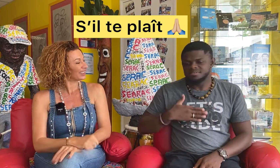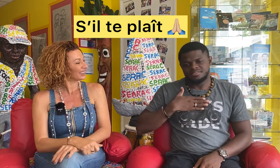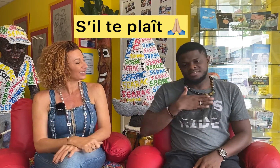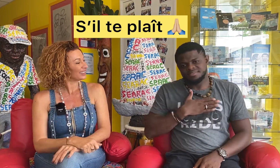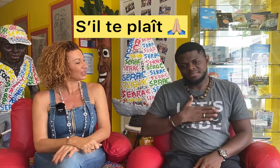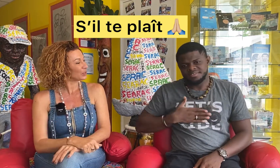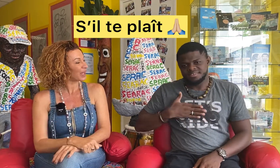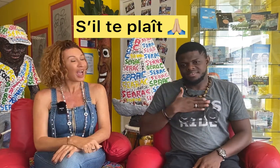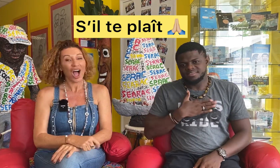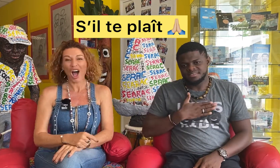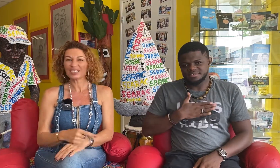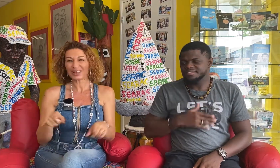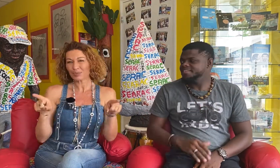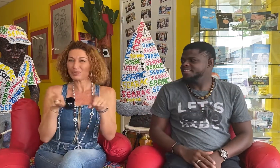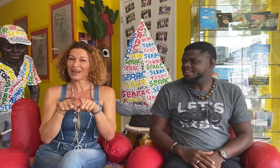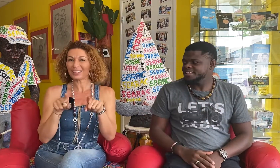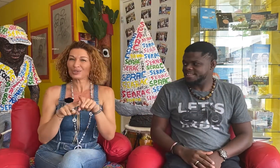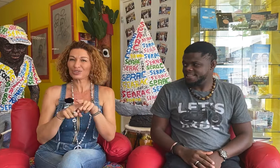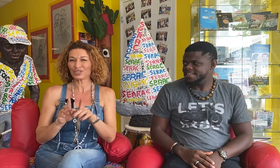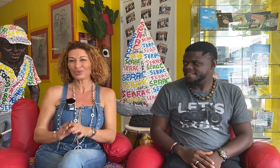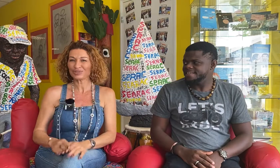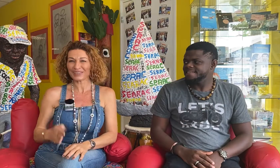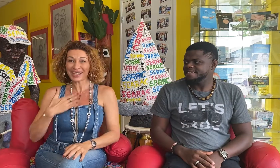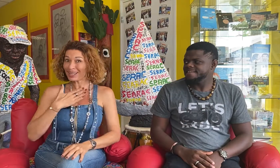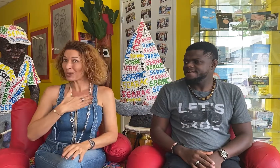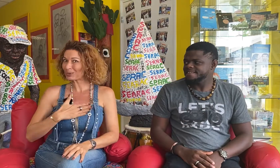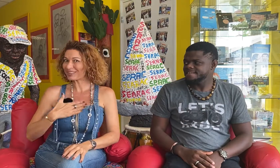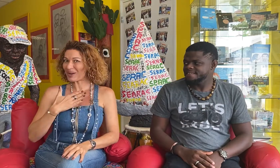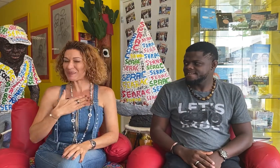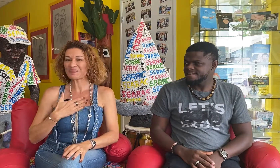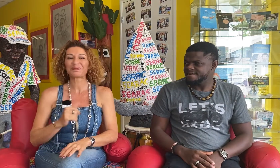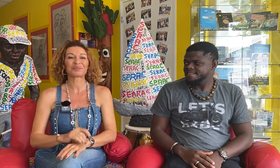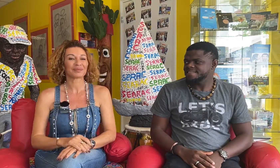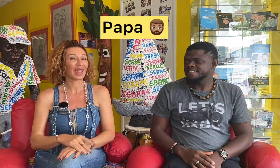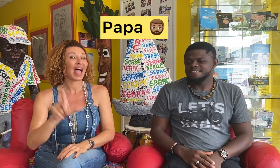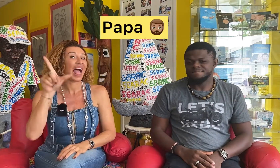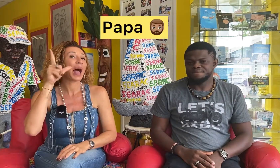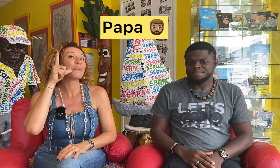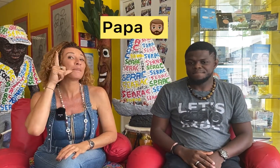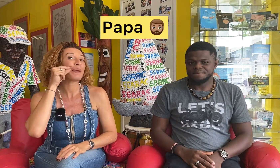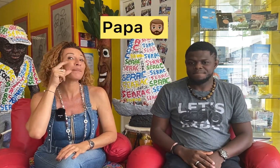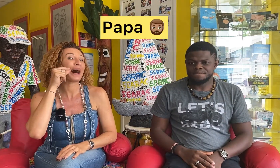S'il te plaît. Ah, c'est un peu pareil que chez nous, vous savez, content. Papa.